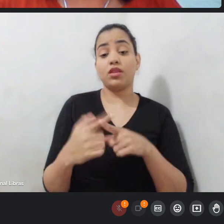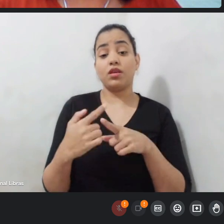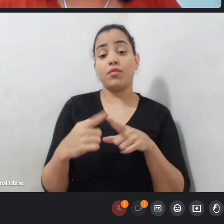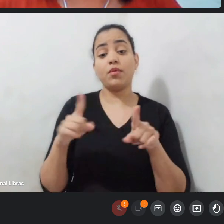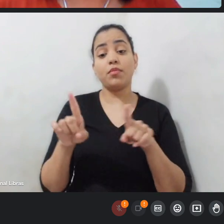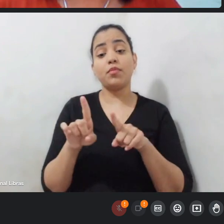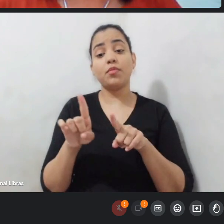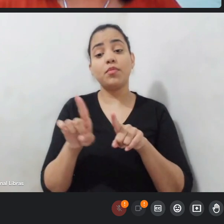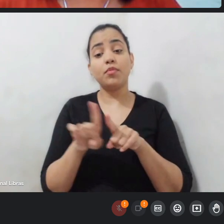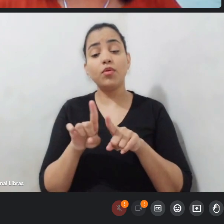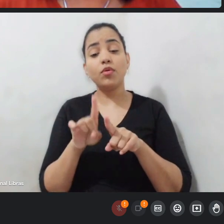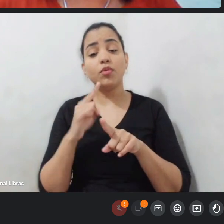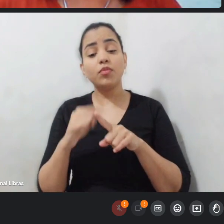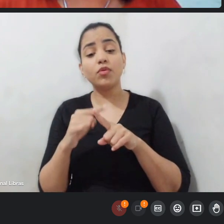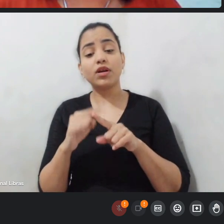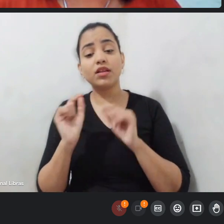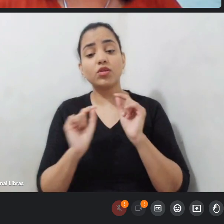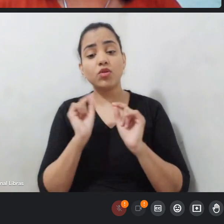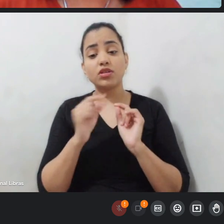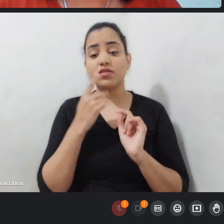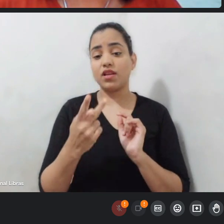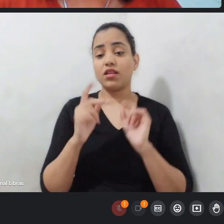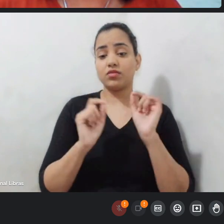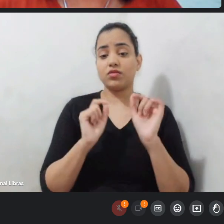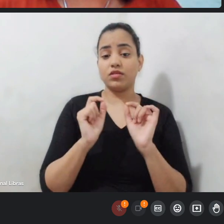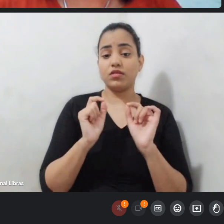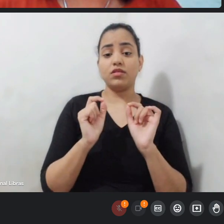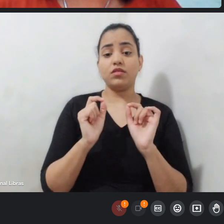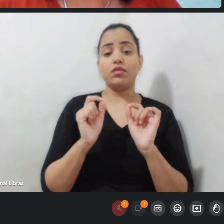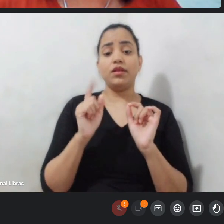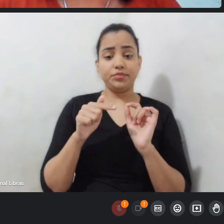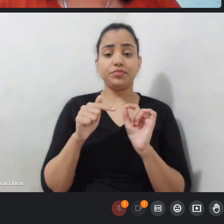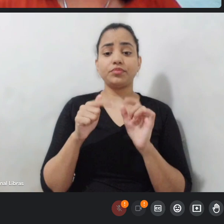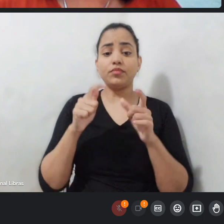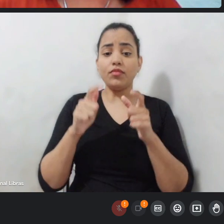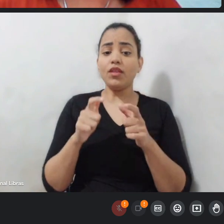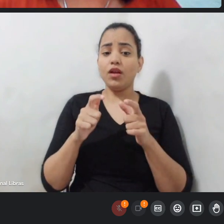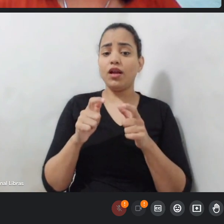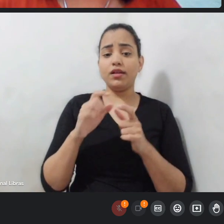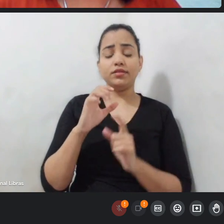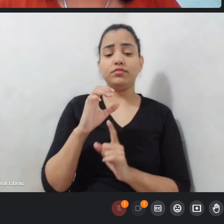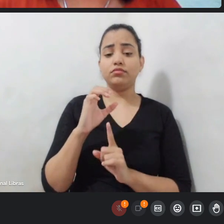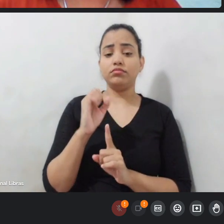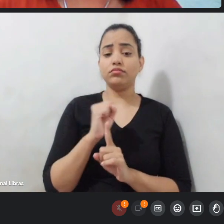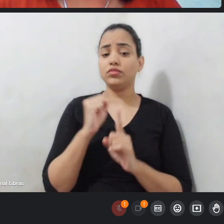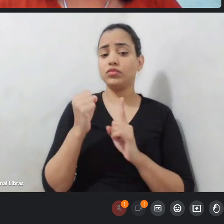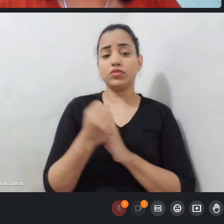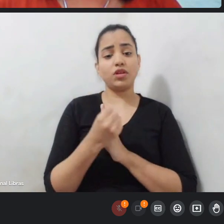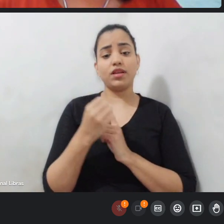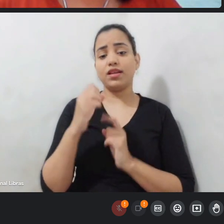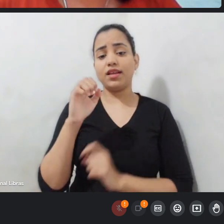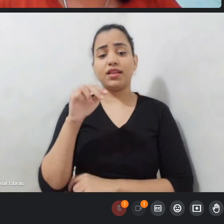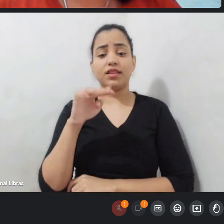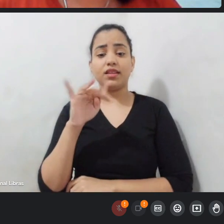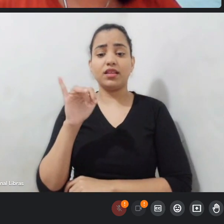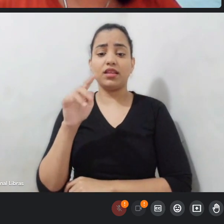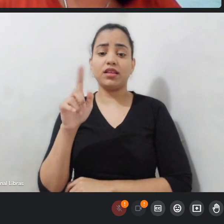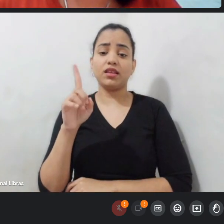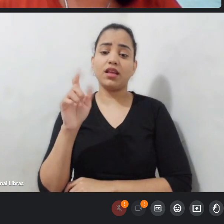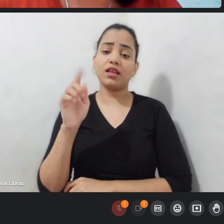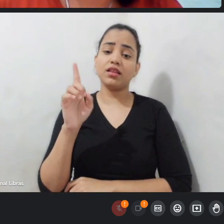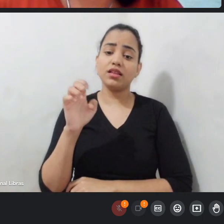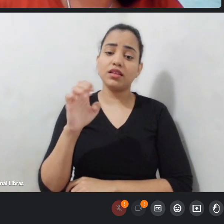mas tecnicamente nós somos entidades civis temos pequenos poderes de municípios dentro das nossas associações existem processos